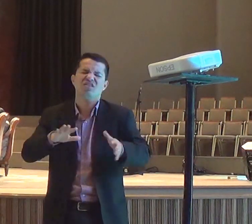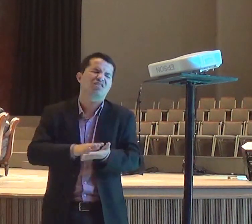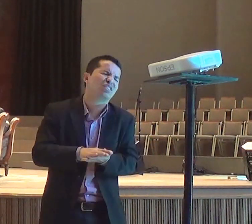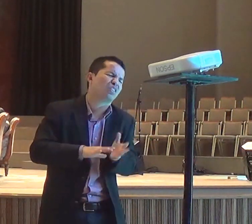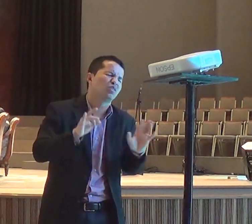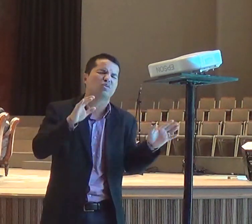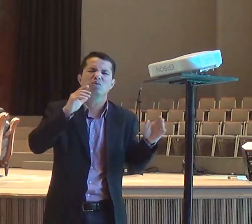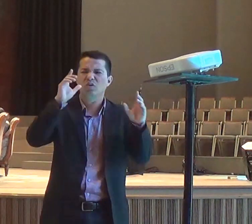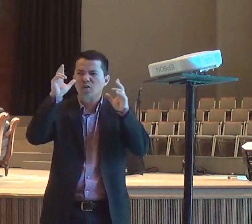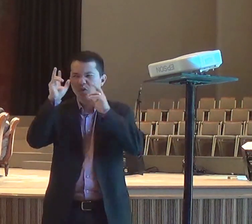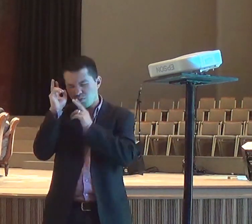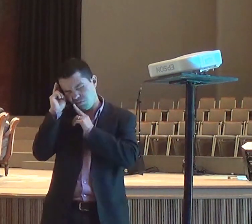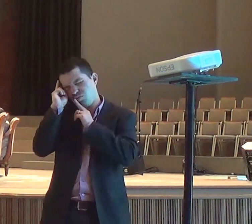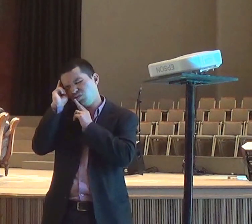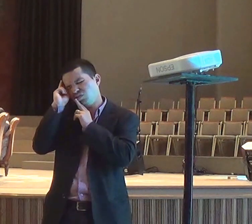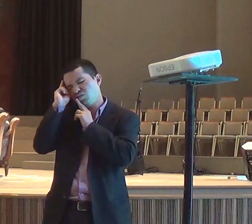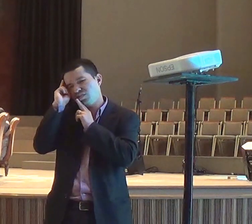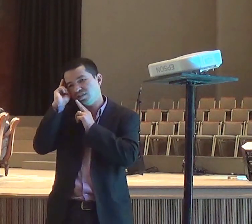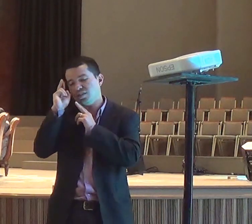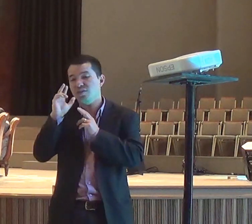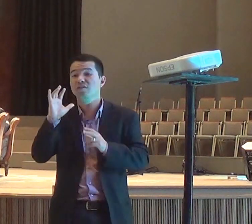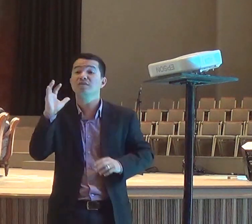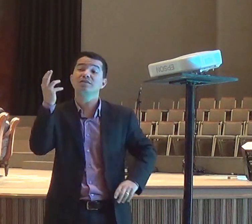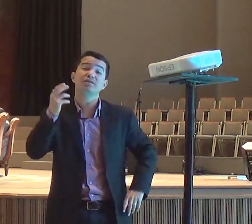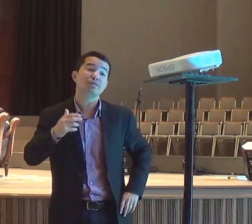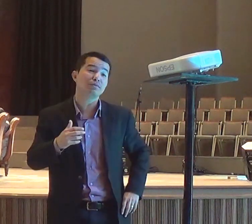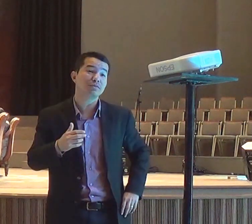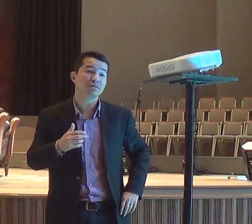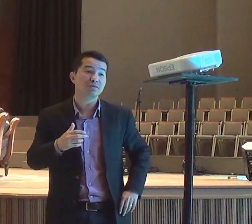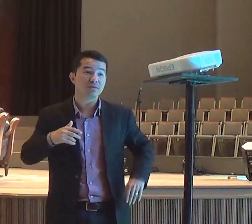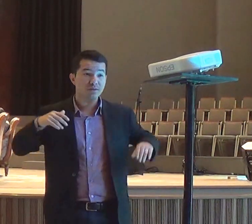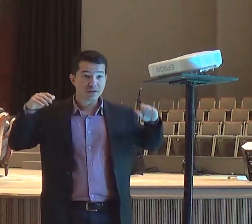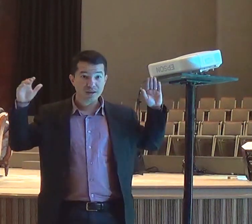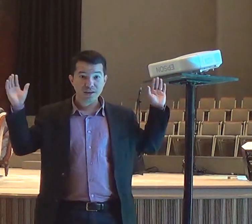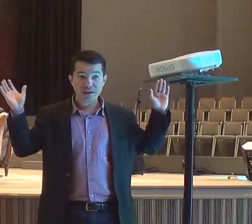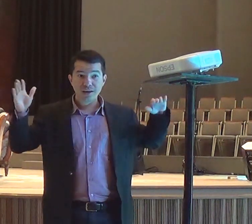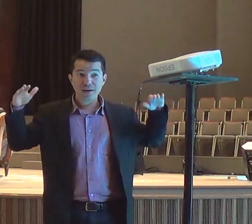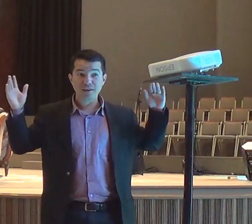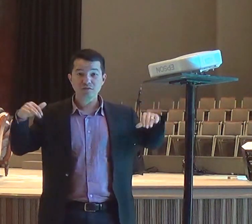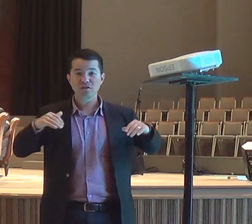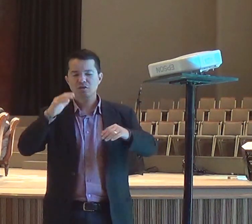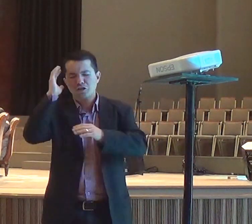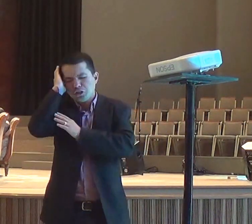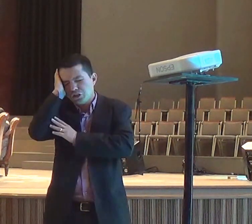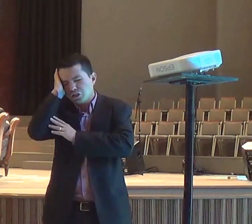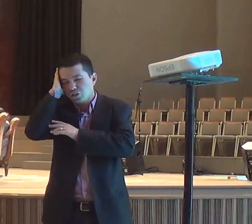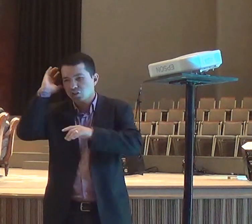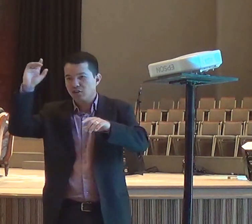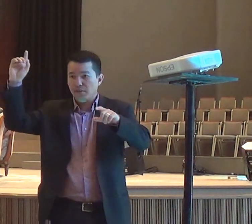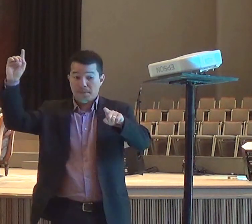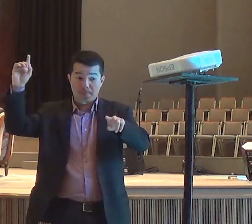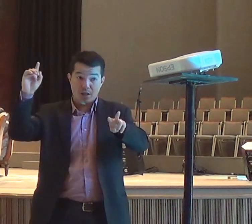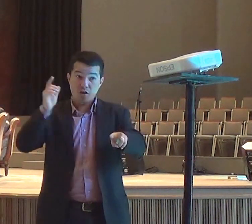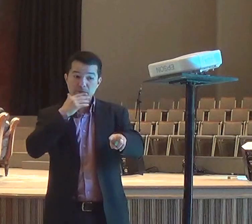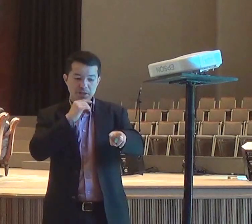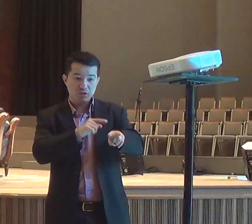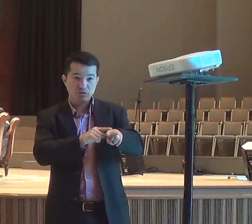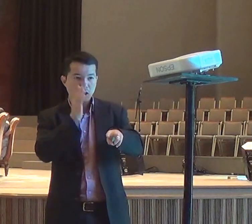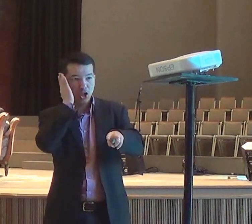e aí, Deus manda, o anjo dele, para cuidar, de Elias, e Elias está